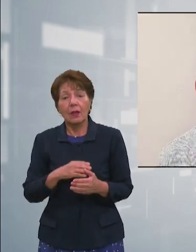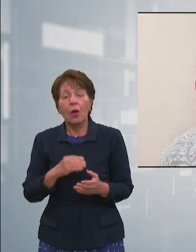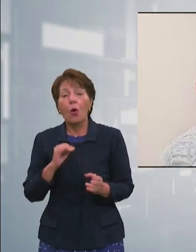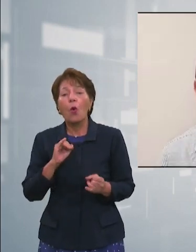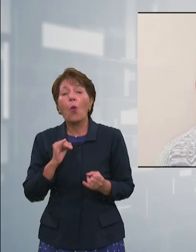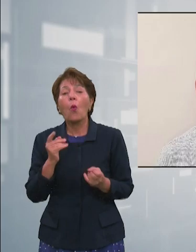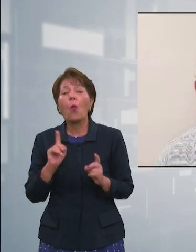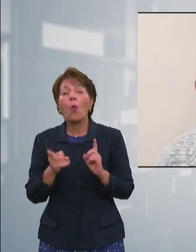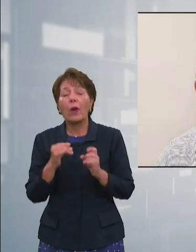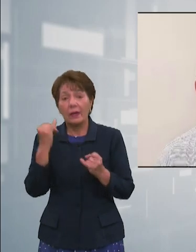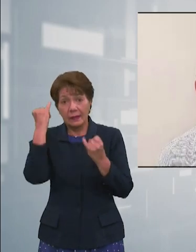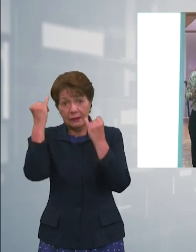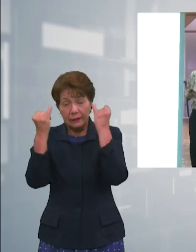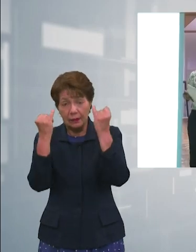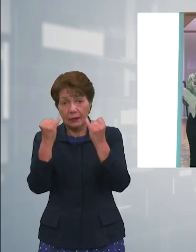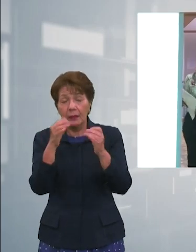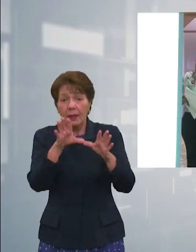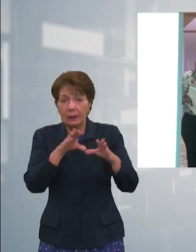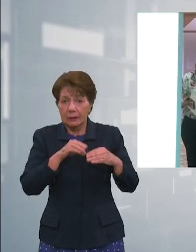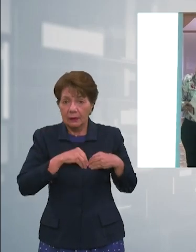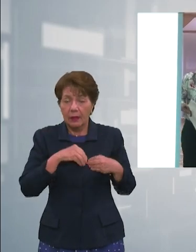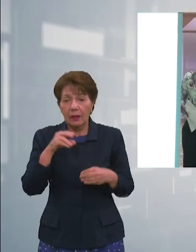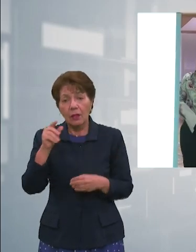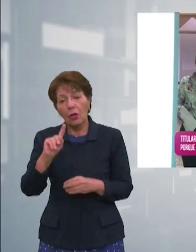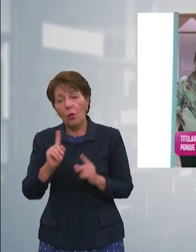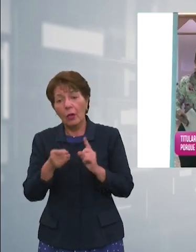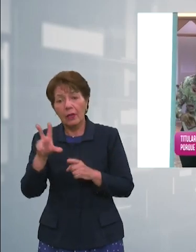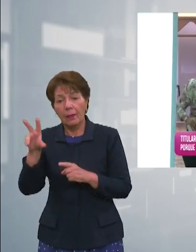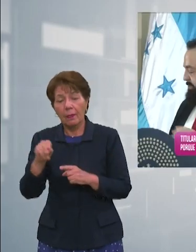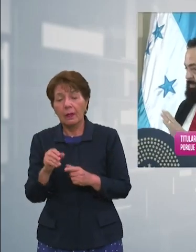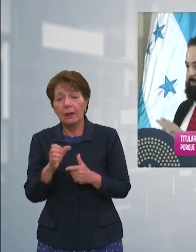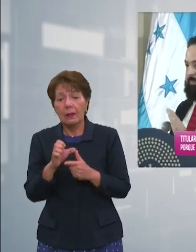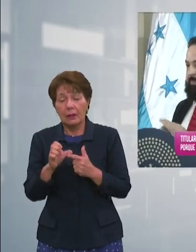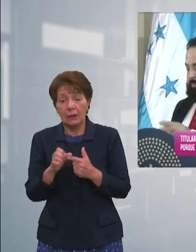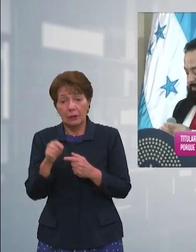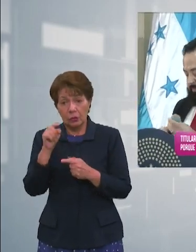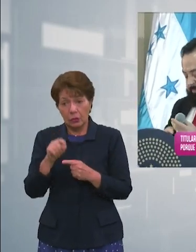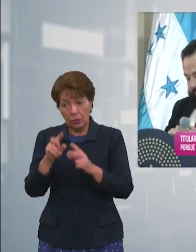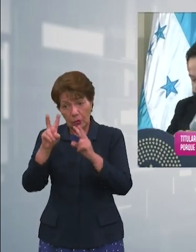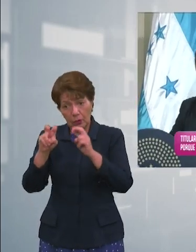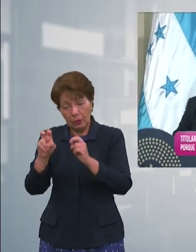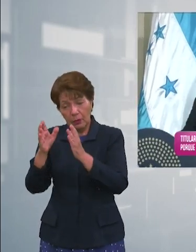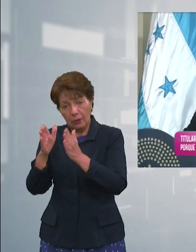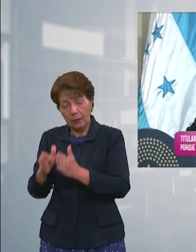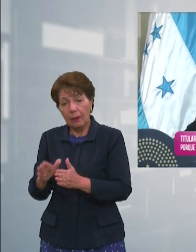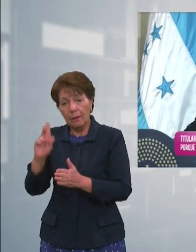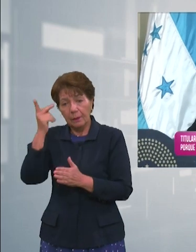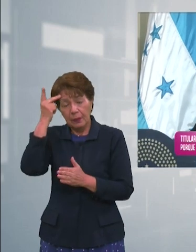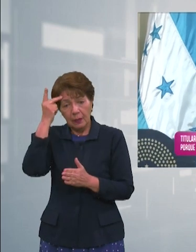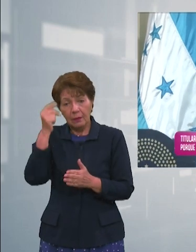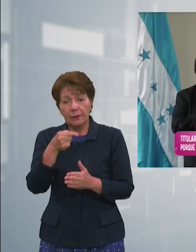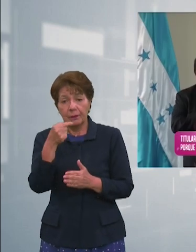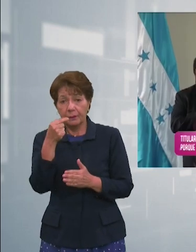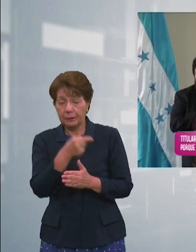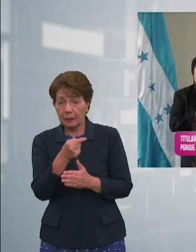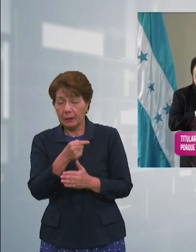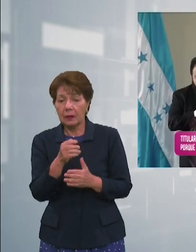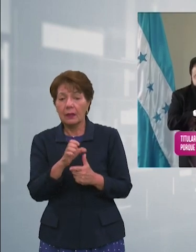o cuál descartar en este sentido el analista político Héctor Pérez dijo que al titular de la Cámara Legislativa